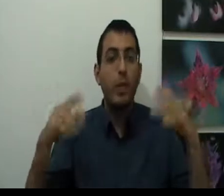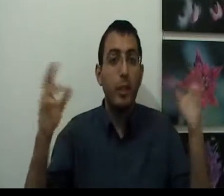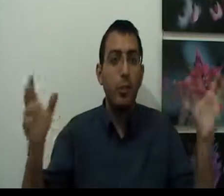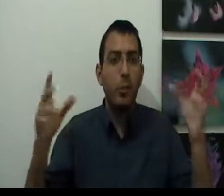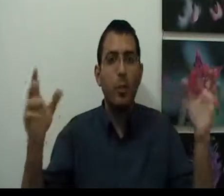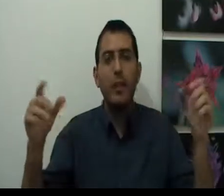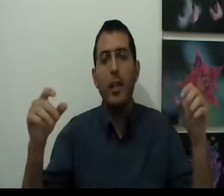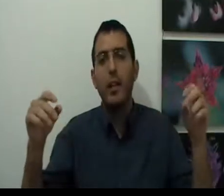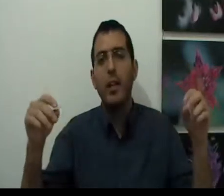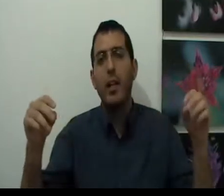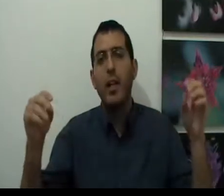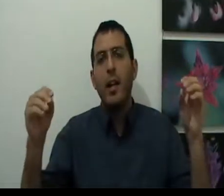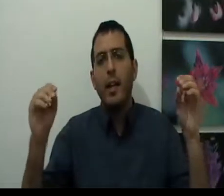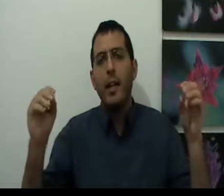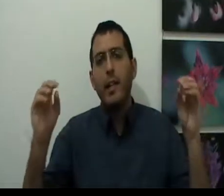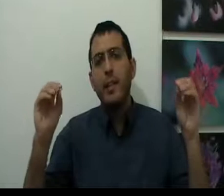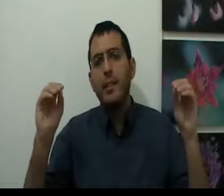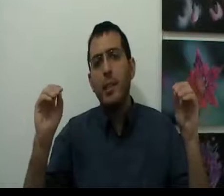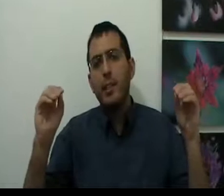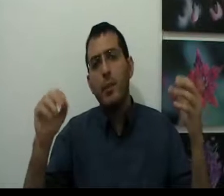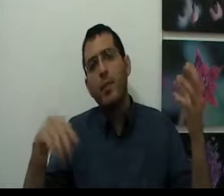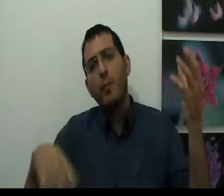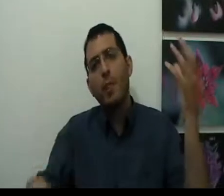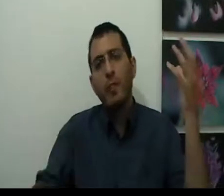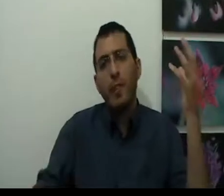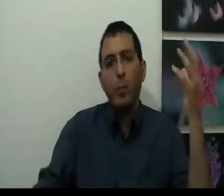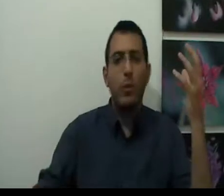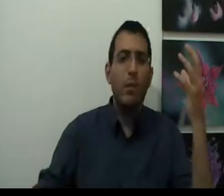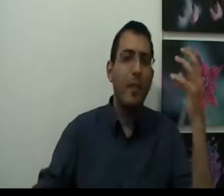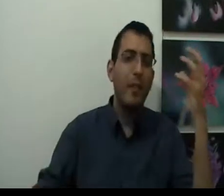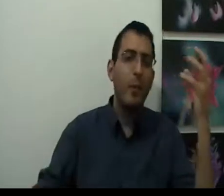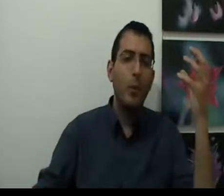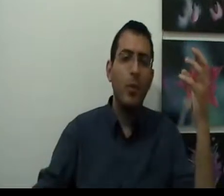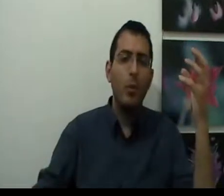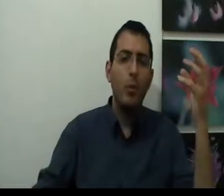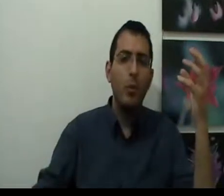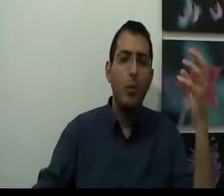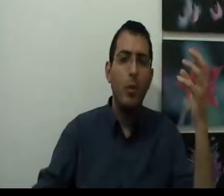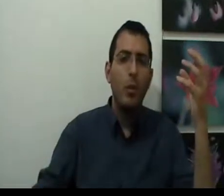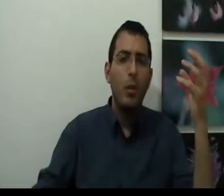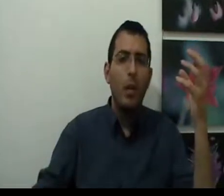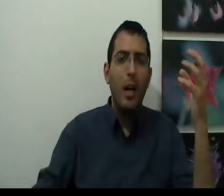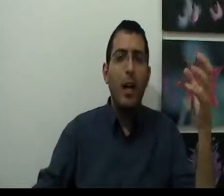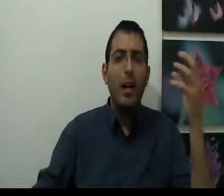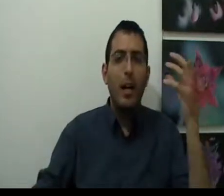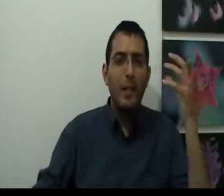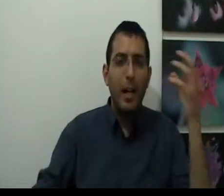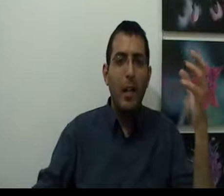נגיד של אישון או כל דבר אחר, היא על ידי זה שמציבים לאדם דבר מאוד גדול. והדבר המאוד גדול הוא ההנאה